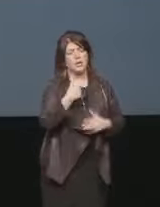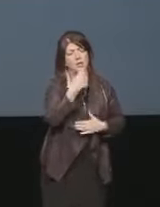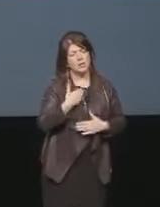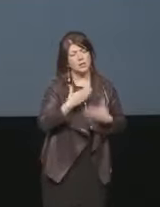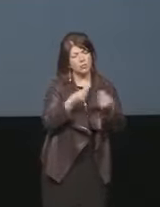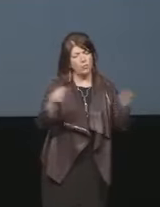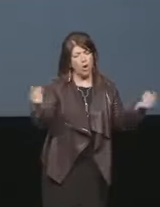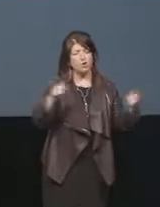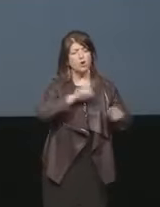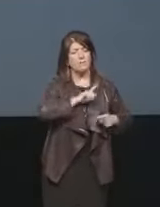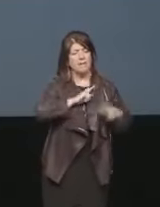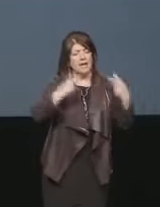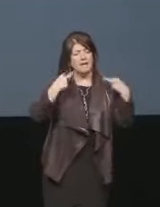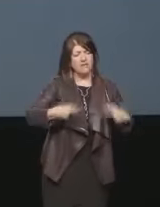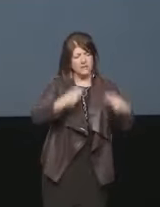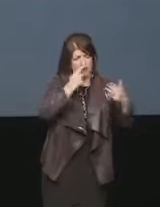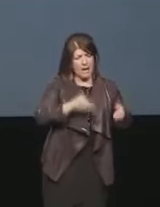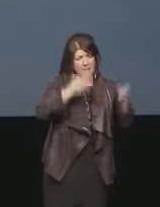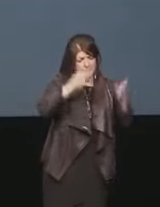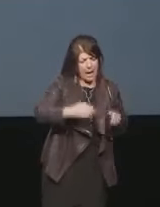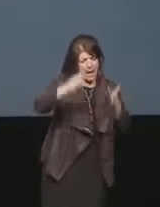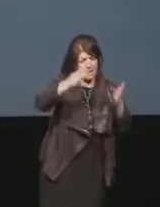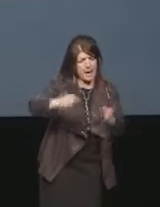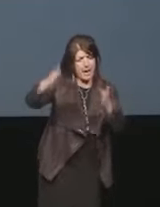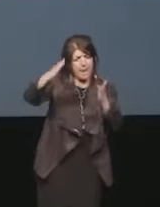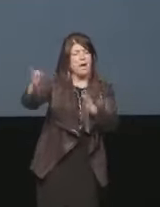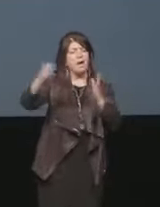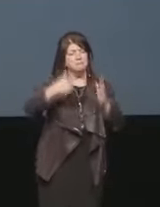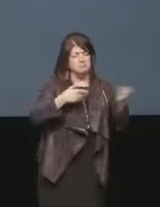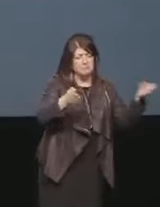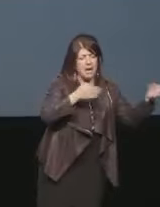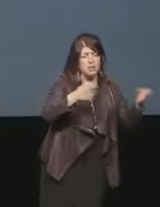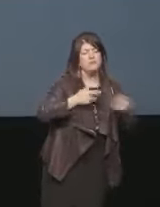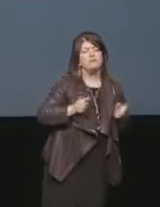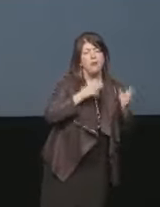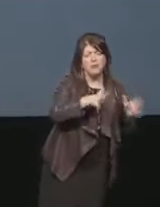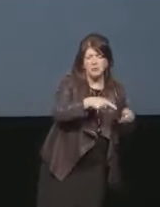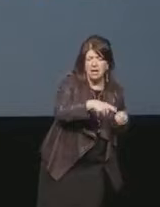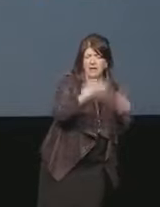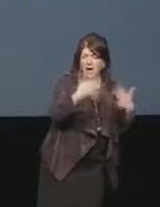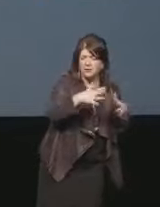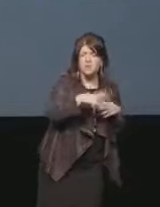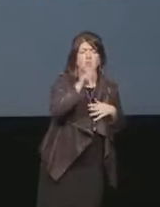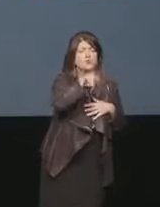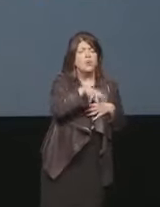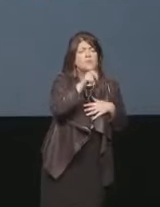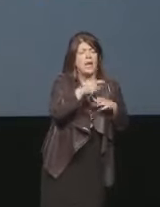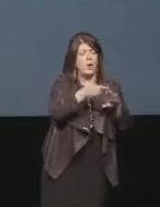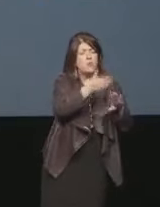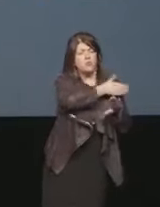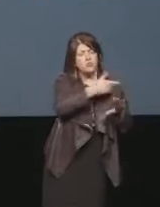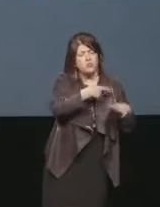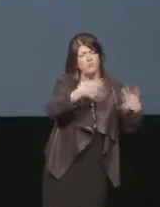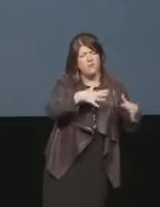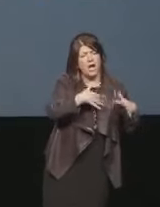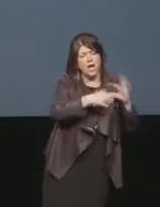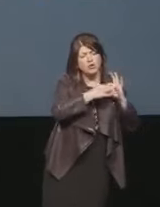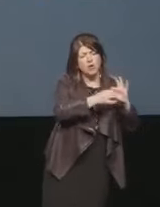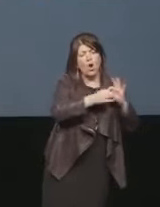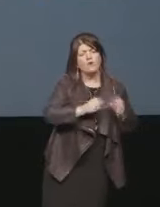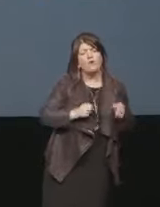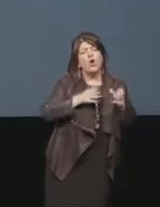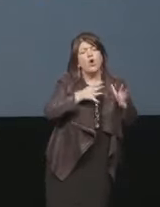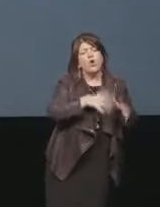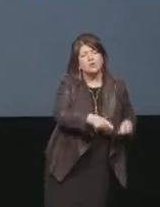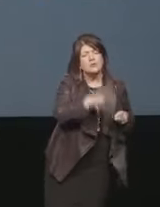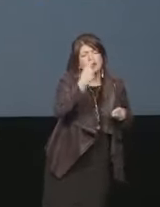fase alterne ho fatto qualche azione di volontariato. Nel 2001 collaboravo come volontaria